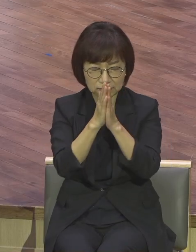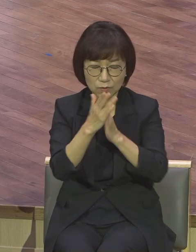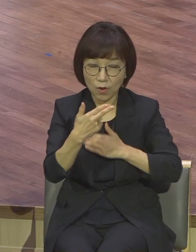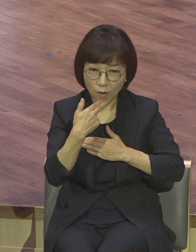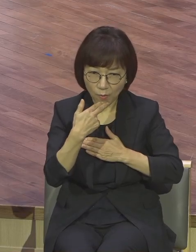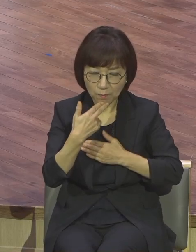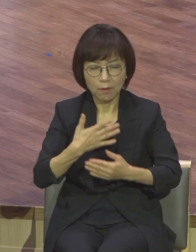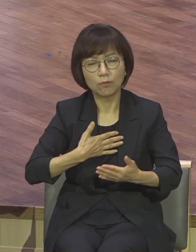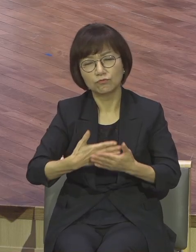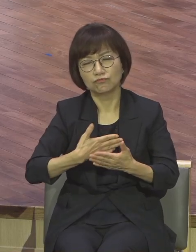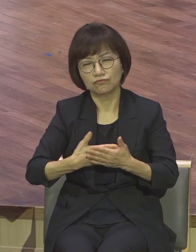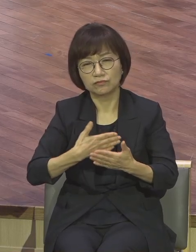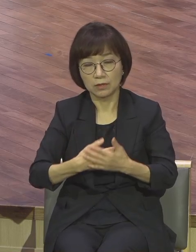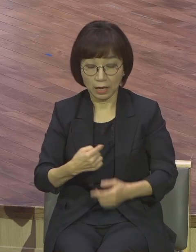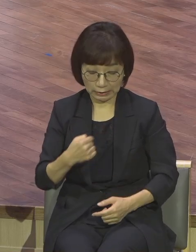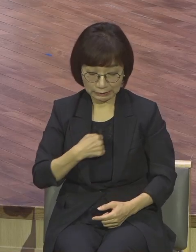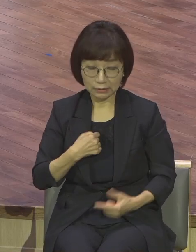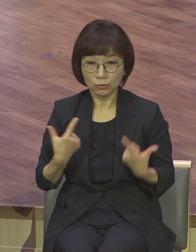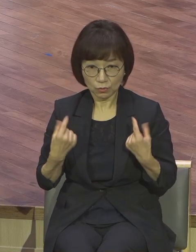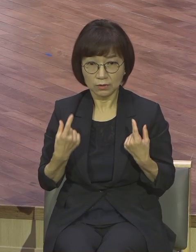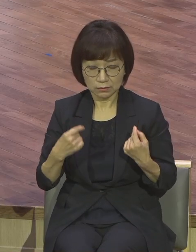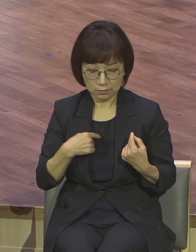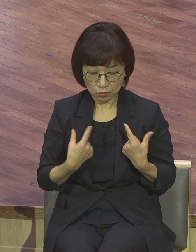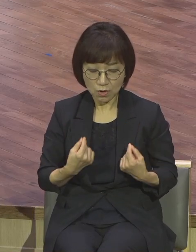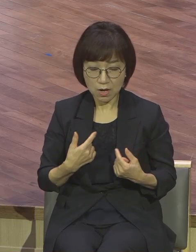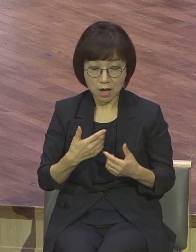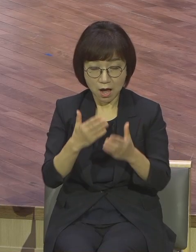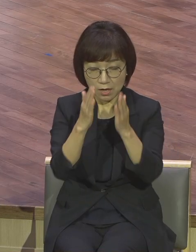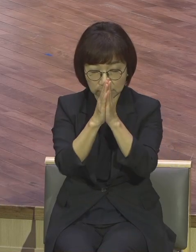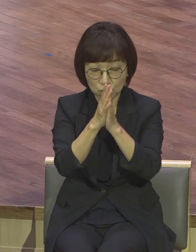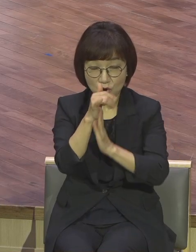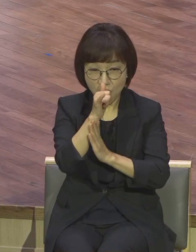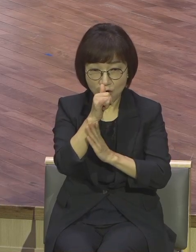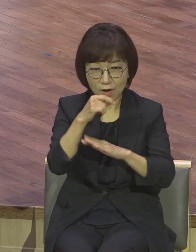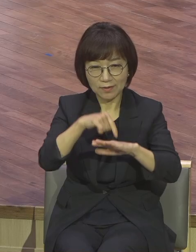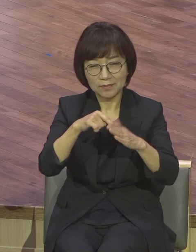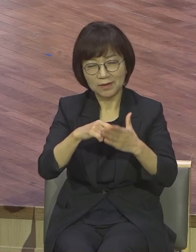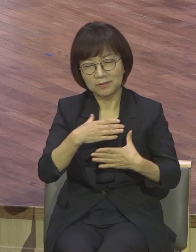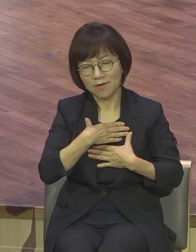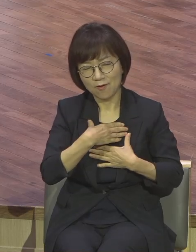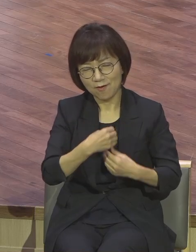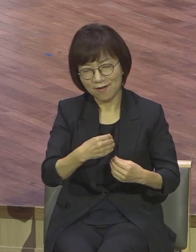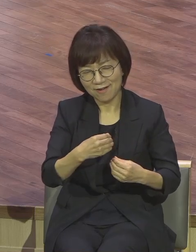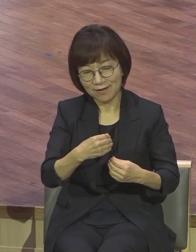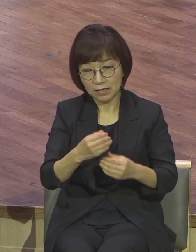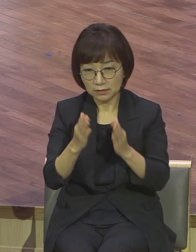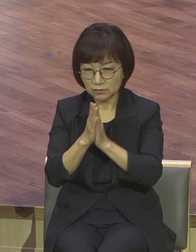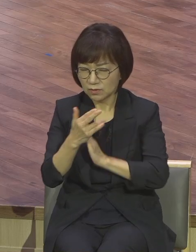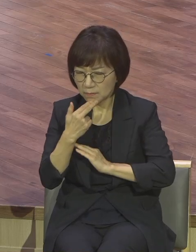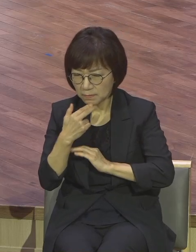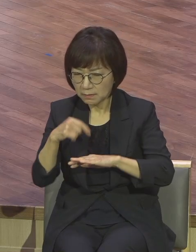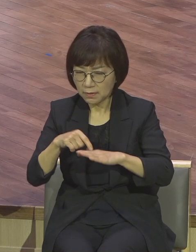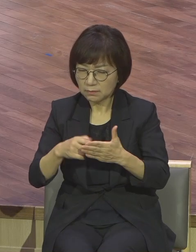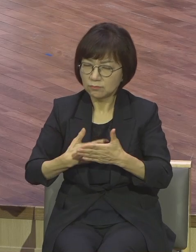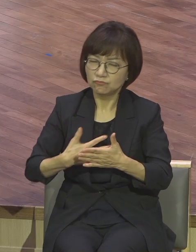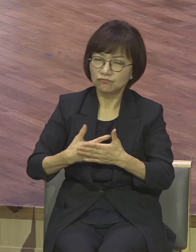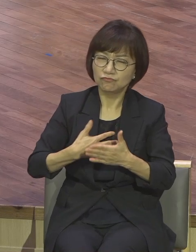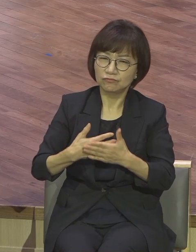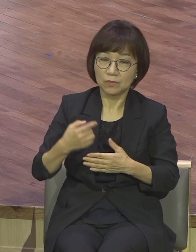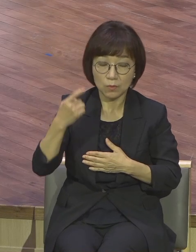기도 안 하면 불안해요 기도하면 평안해요 이미 문제와 사건을 대처할 능력이 생겼기 때문에 여유가 생기는